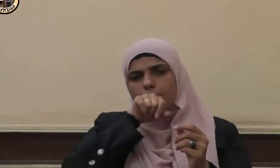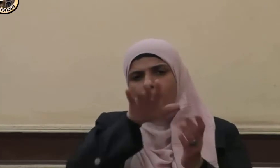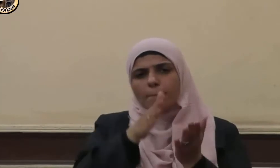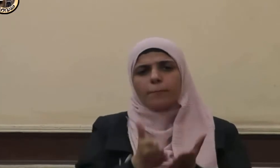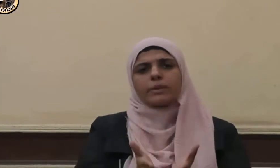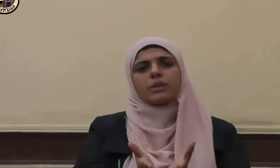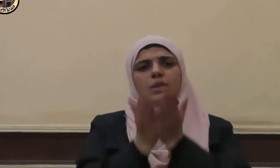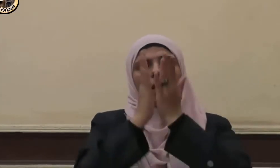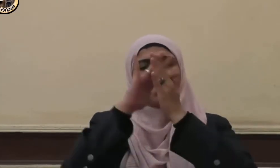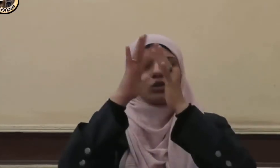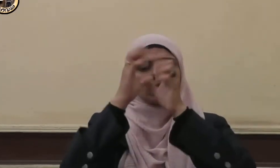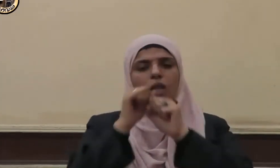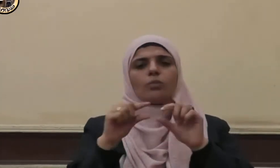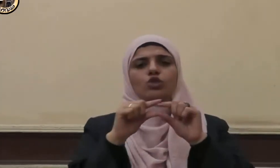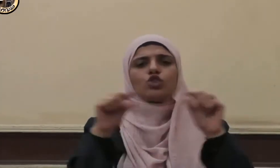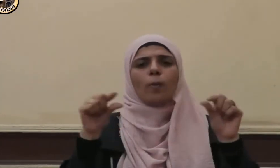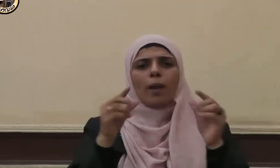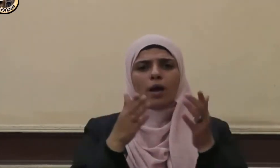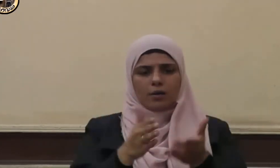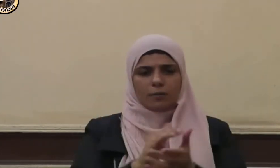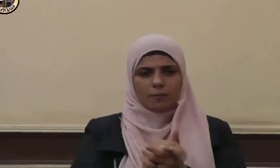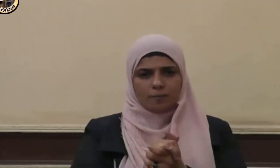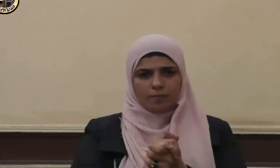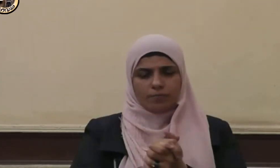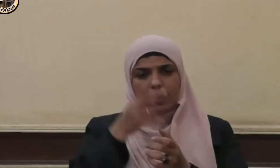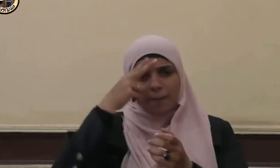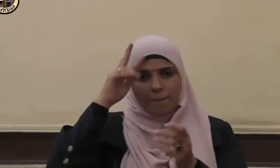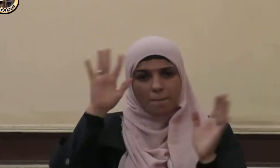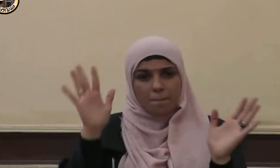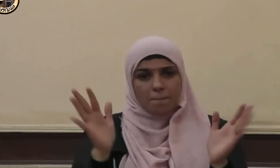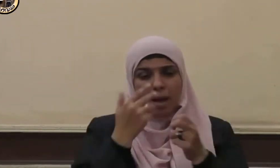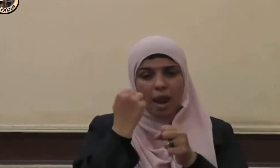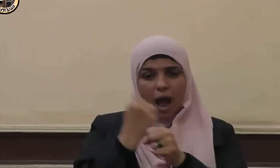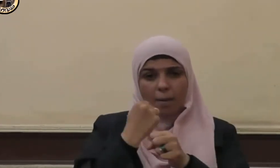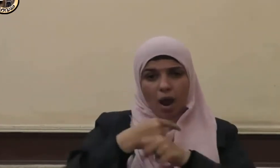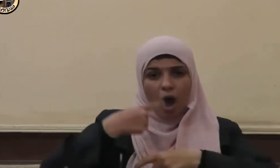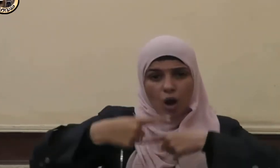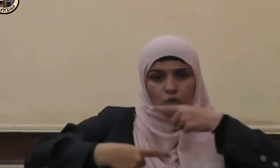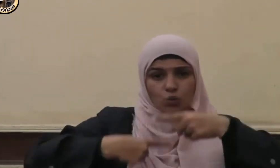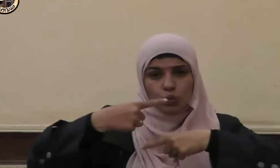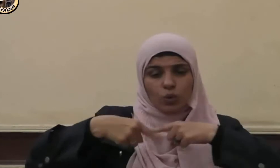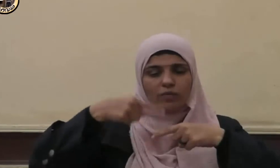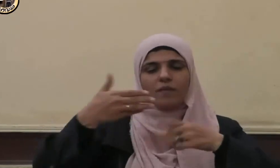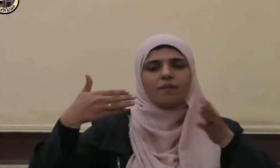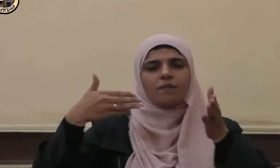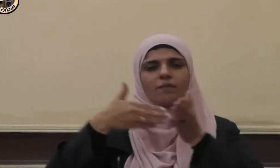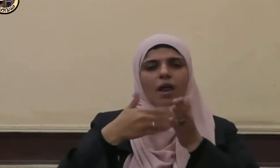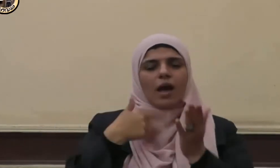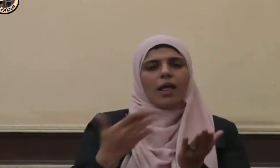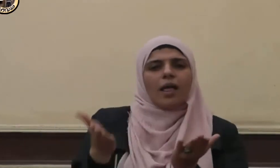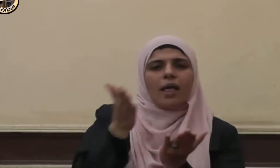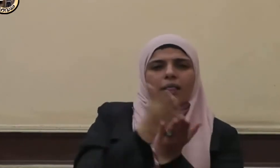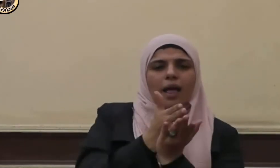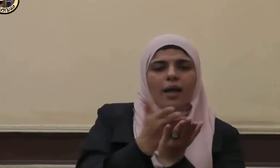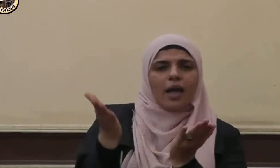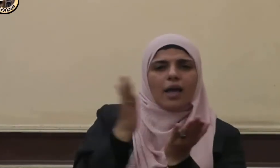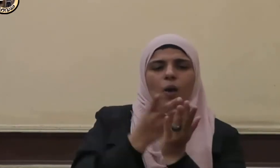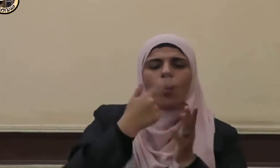الله عليه وسلم من مواضب عليها كانت له رداية ونجاة من